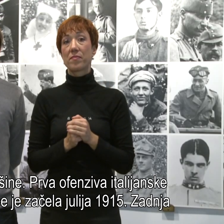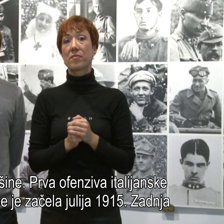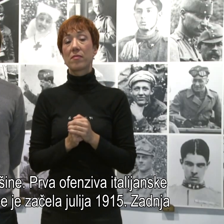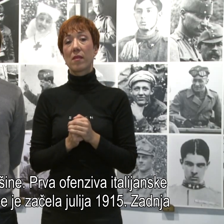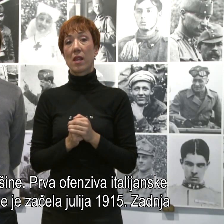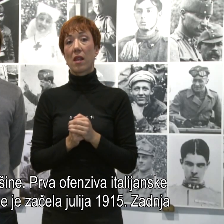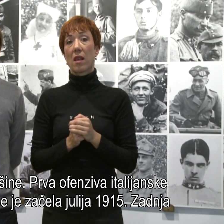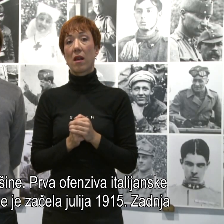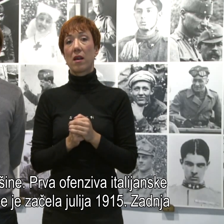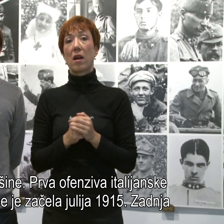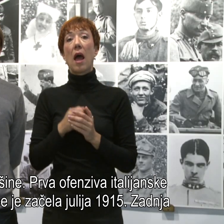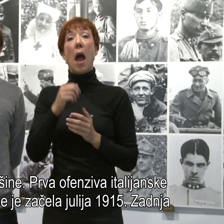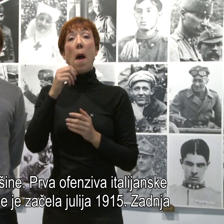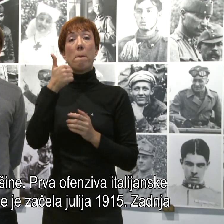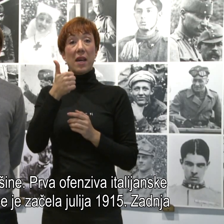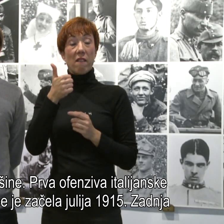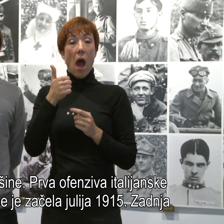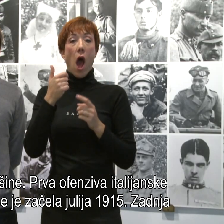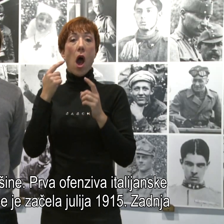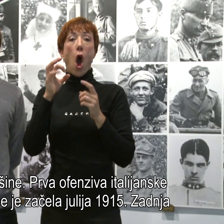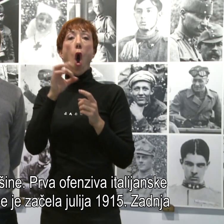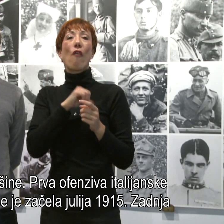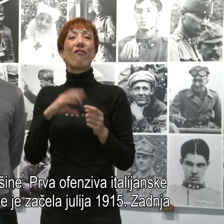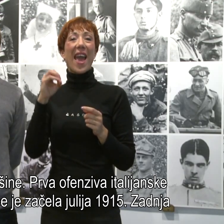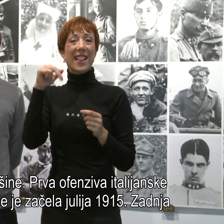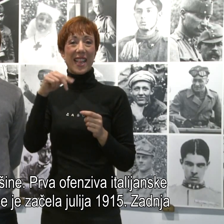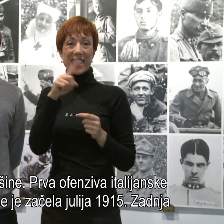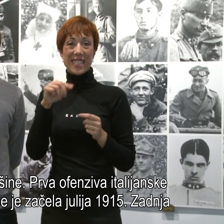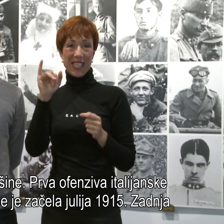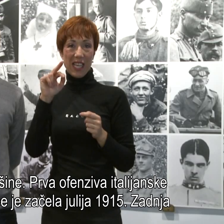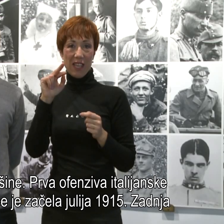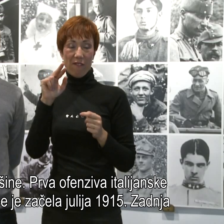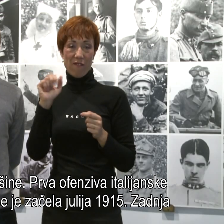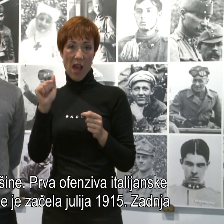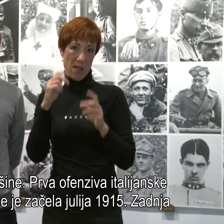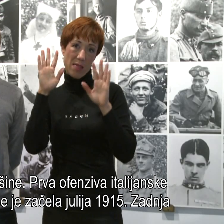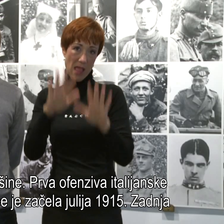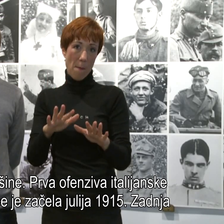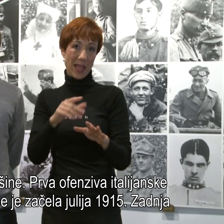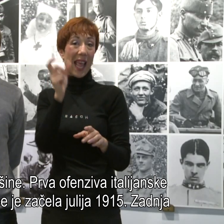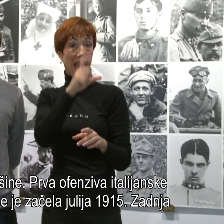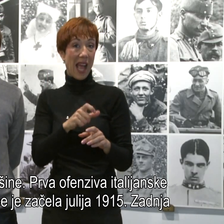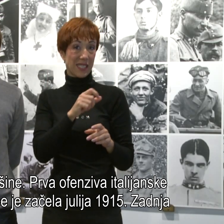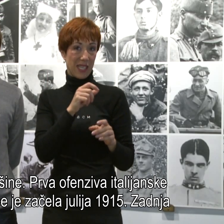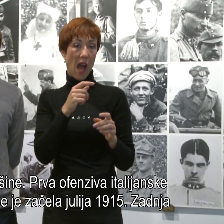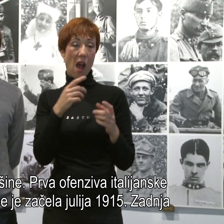Prva ofenziva italijanske vojske se je začela junija leta 1915,